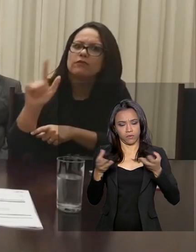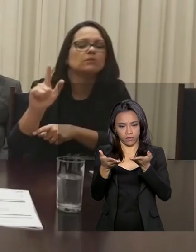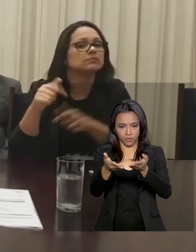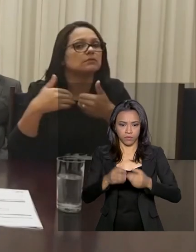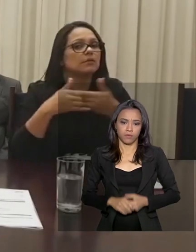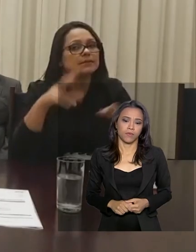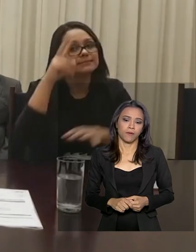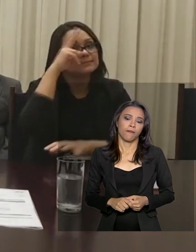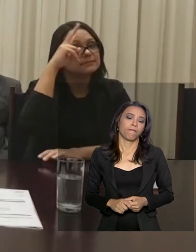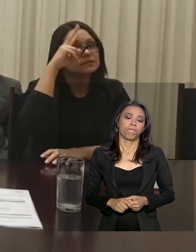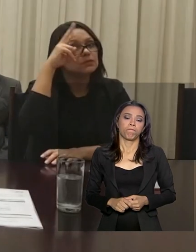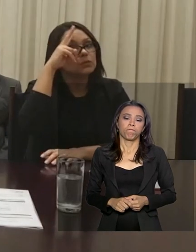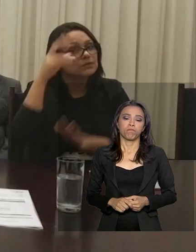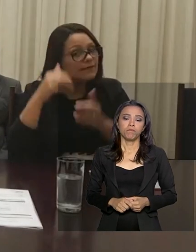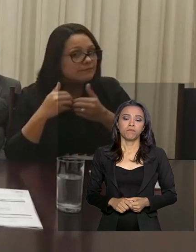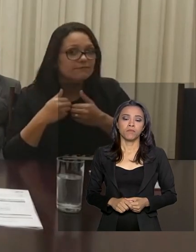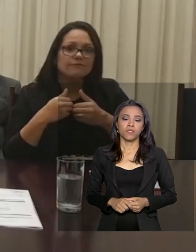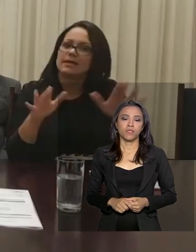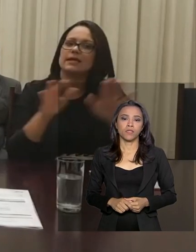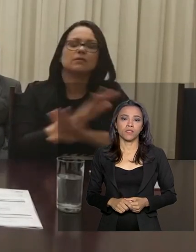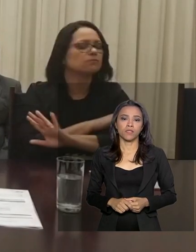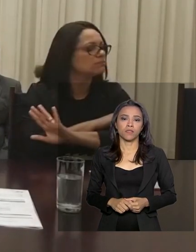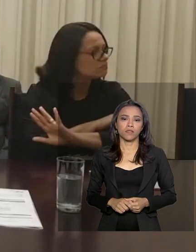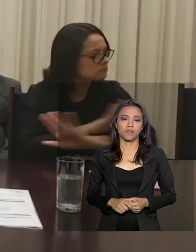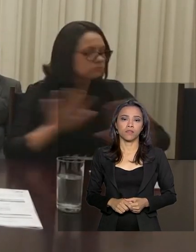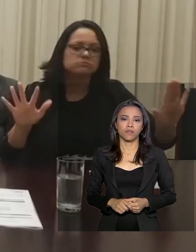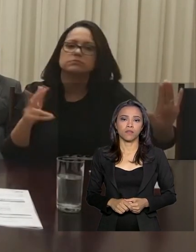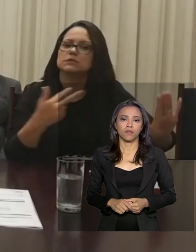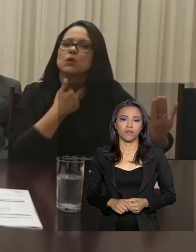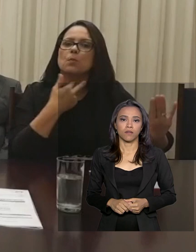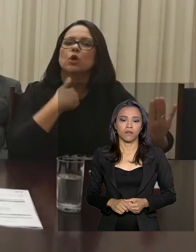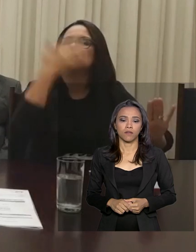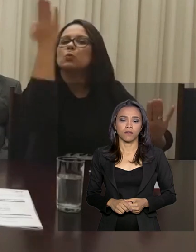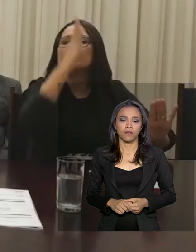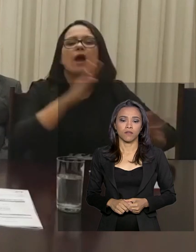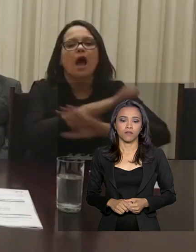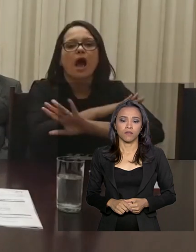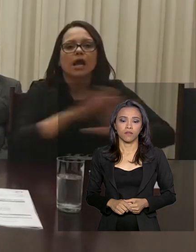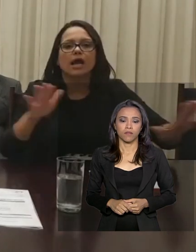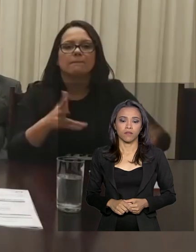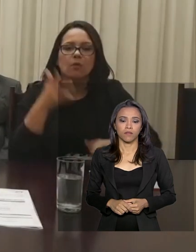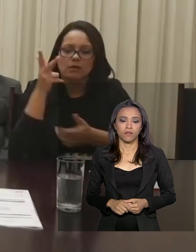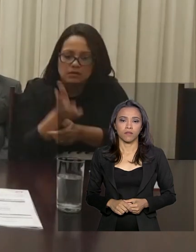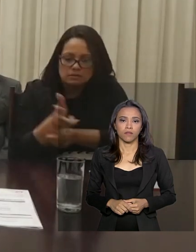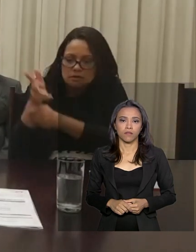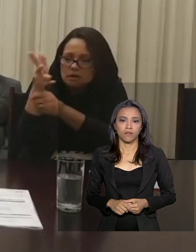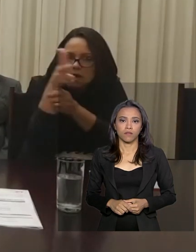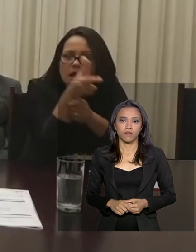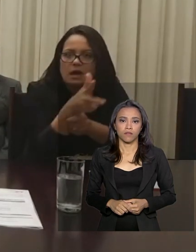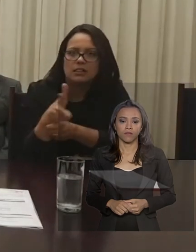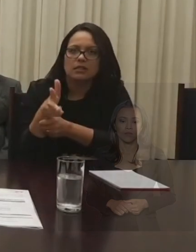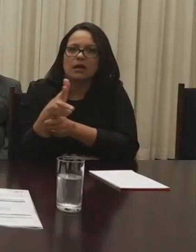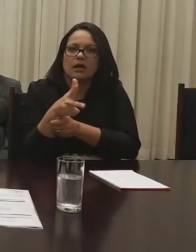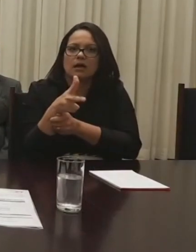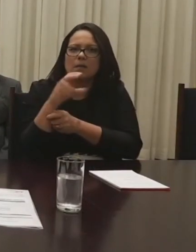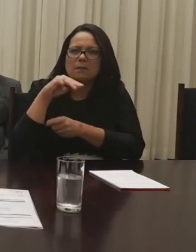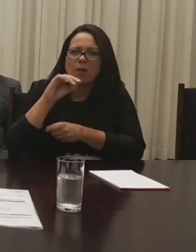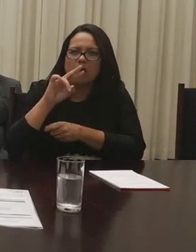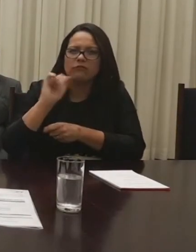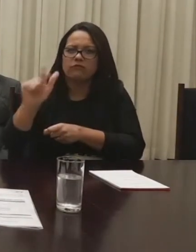A partir de segunda-feira, não pode ter no Brasil mais radar móvel, até que o CONTRAN